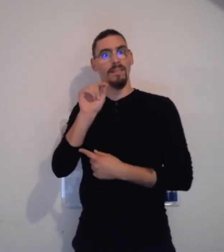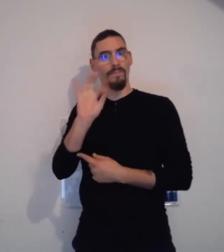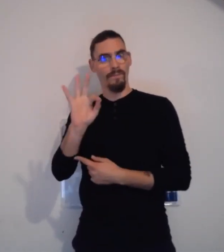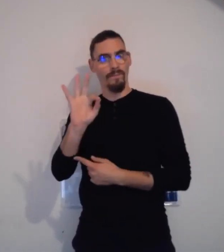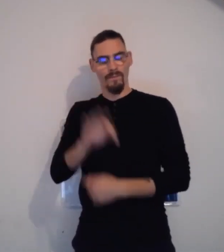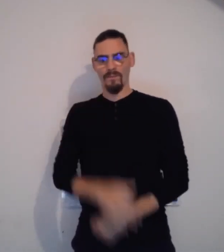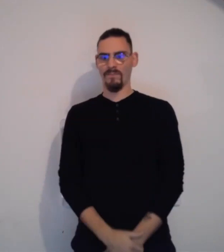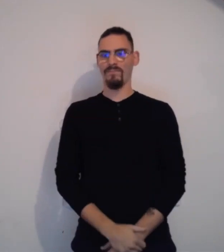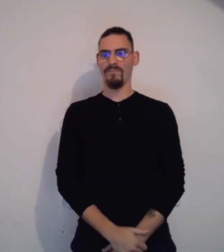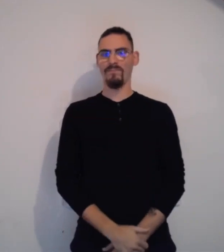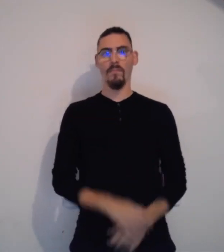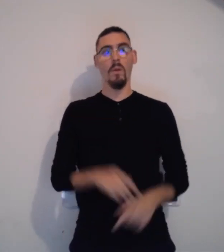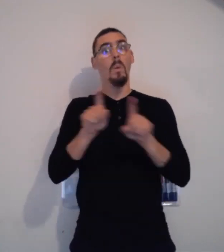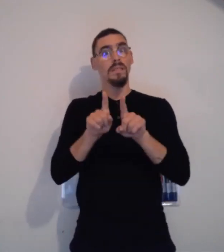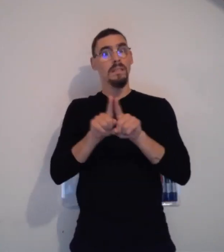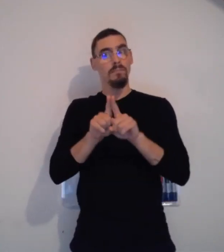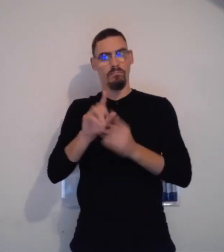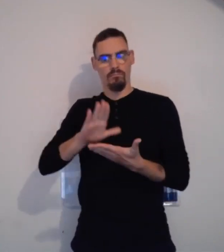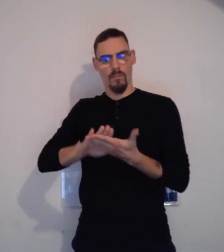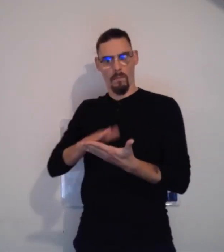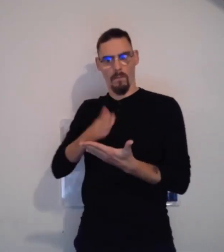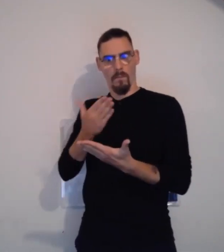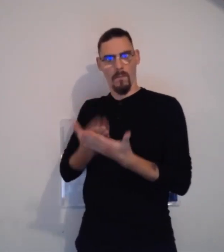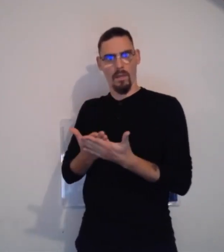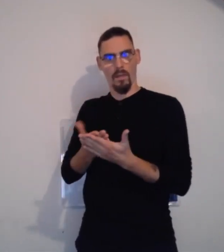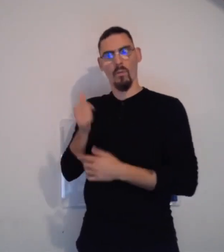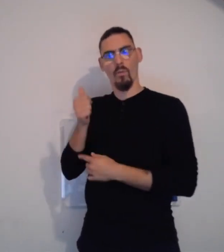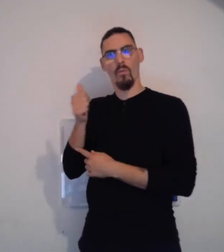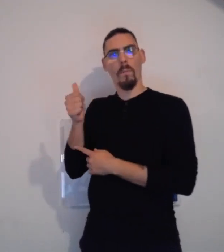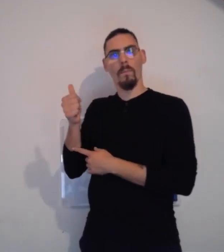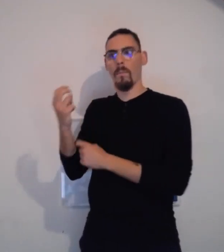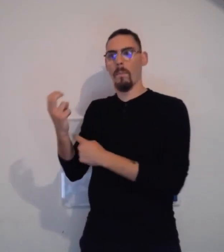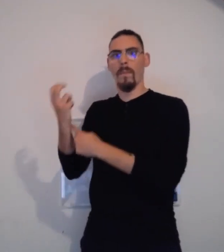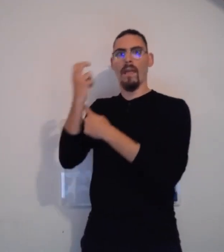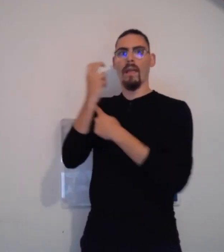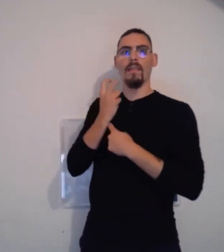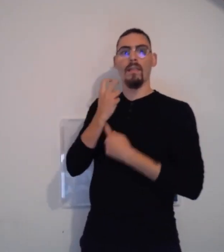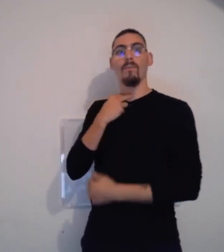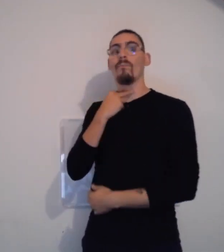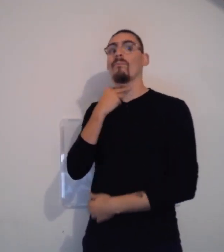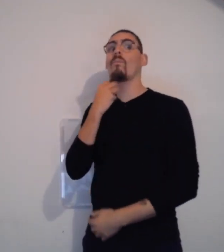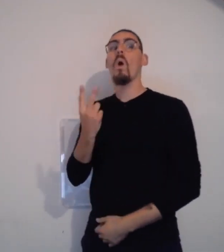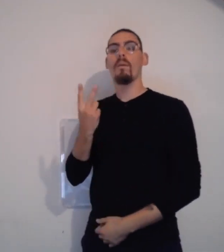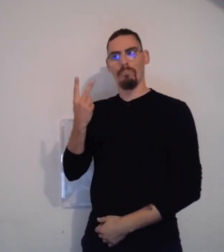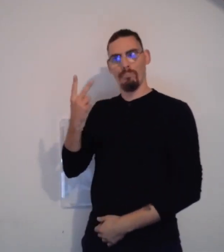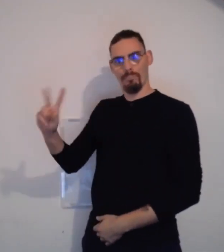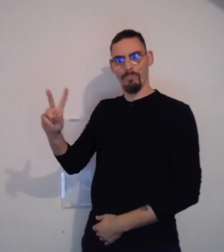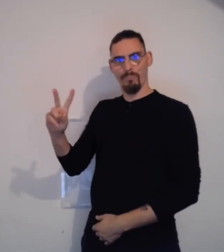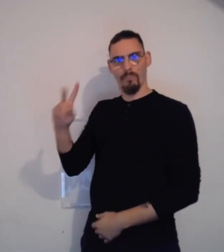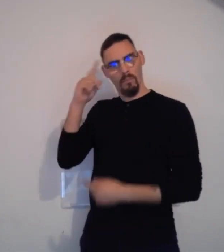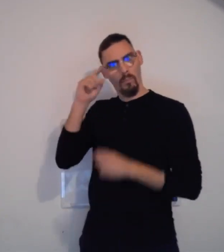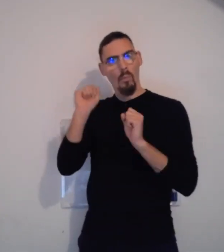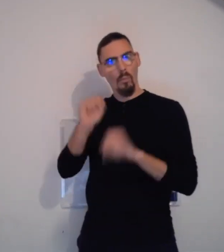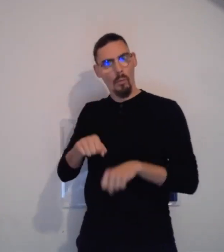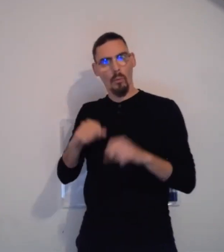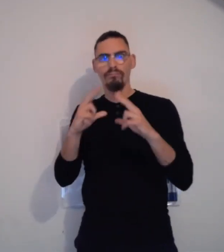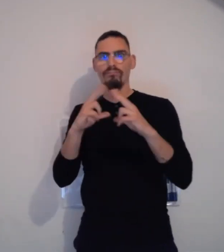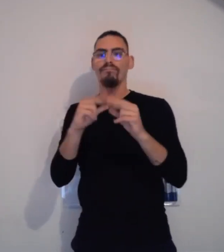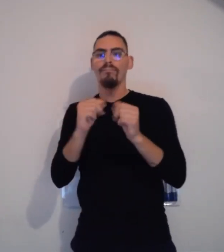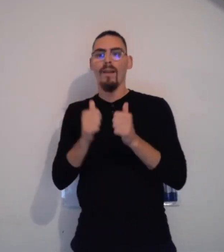Et bien, je vais essayer de vous sensibiliser aujourd'hui à la langue des signes française. Alors je vais vous montrer également l'interprète qui est à côté puisqu'elle